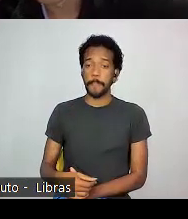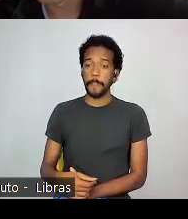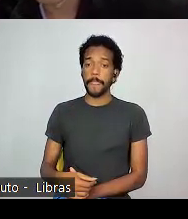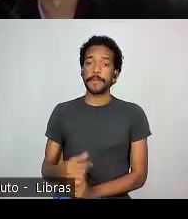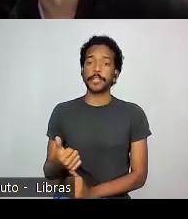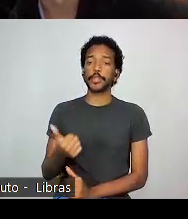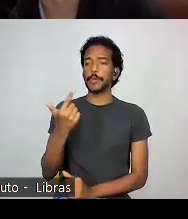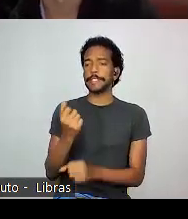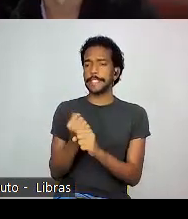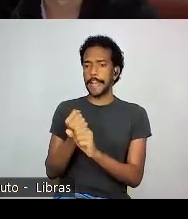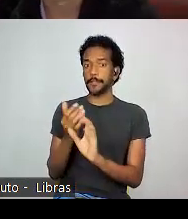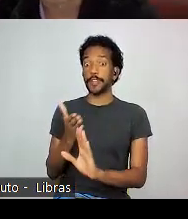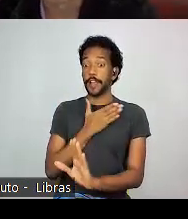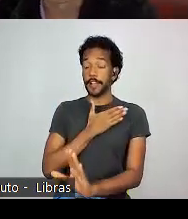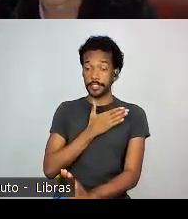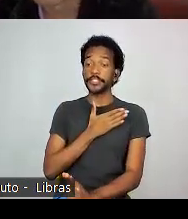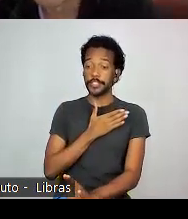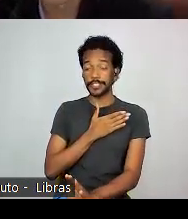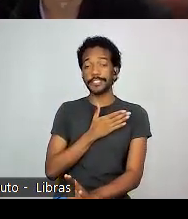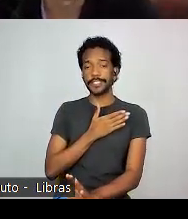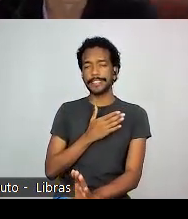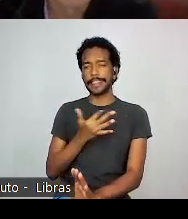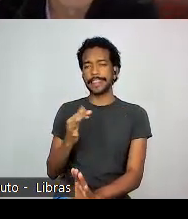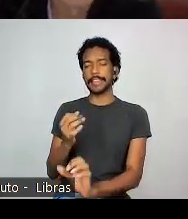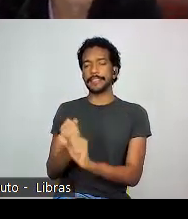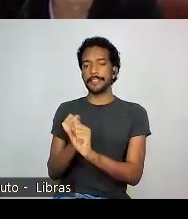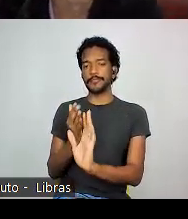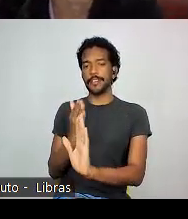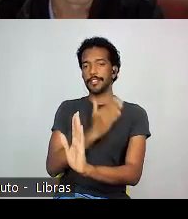até um pouco antes, 10 anos antes,